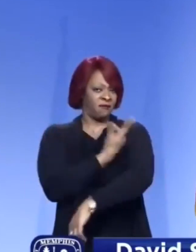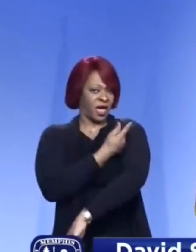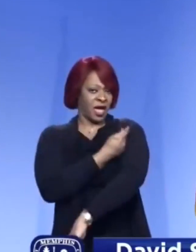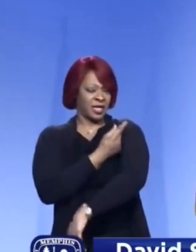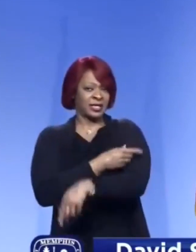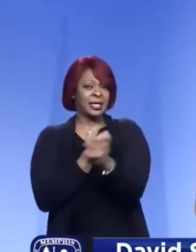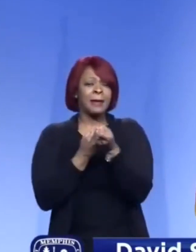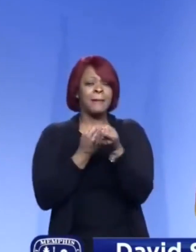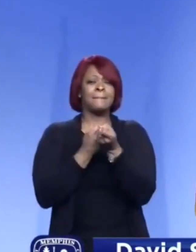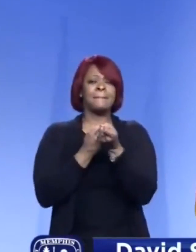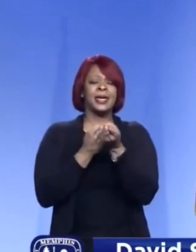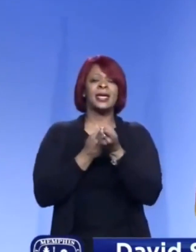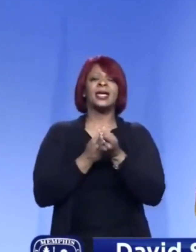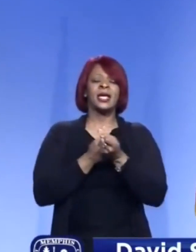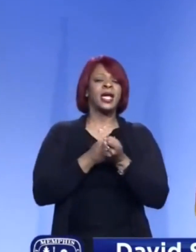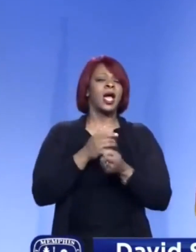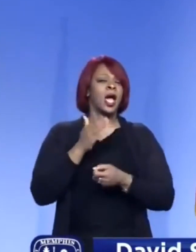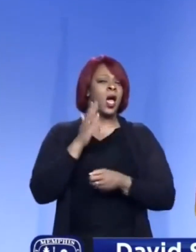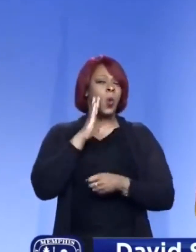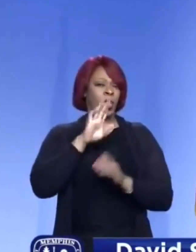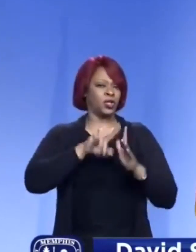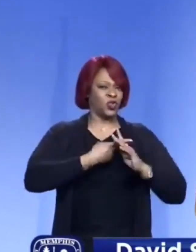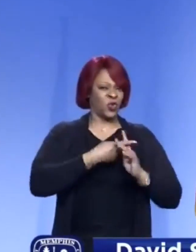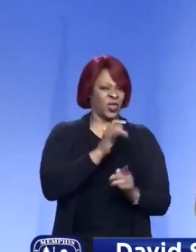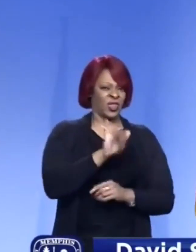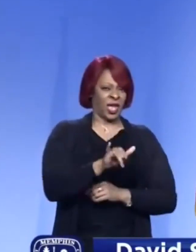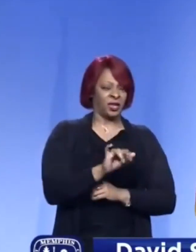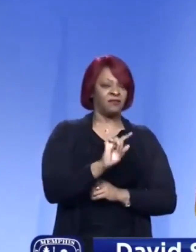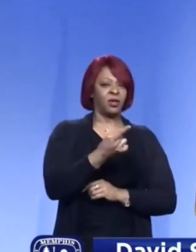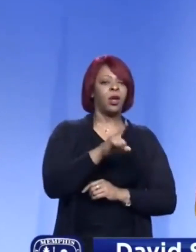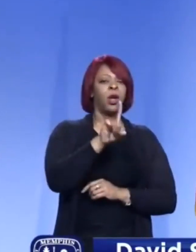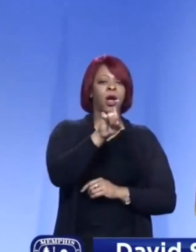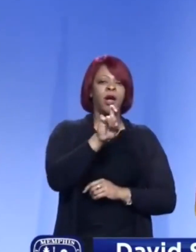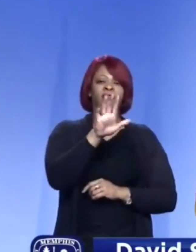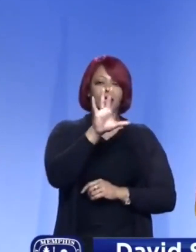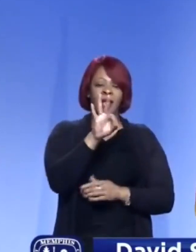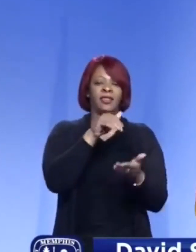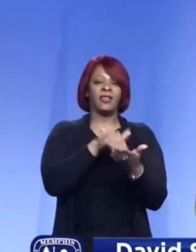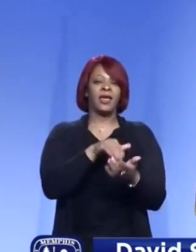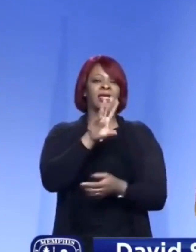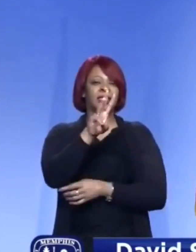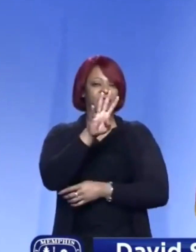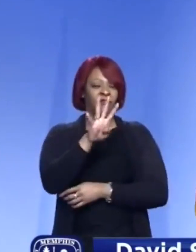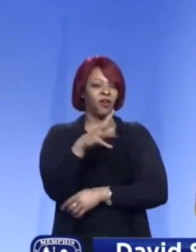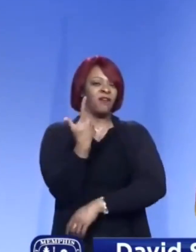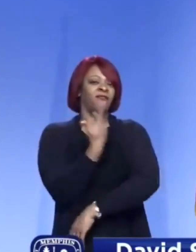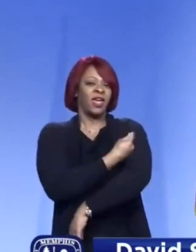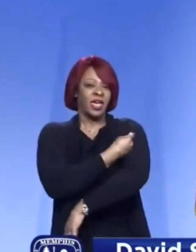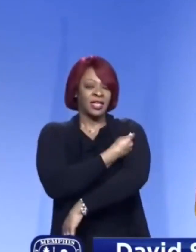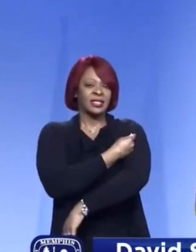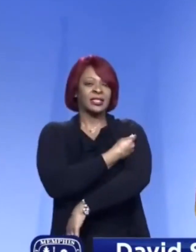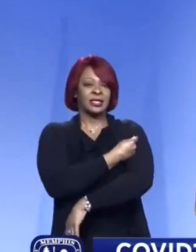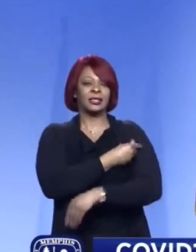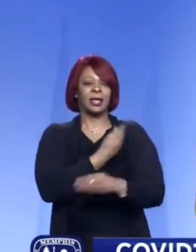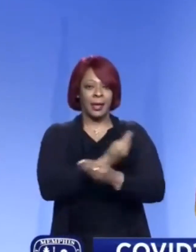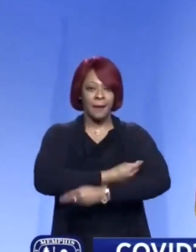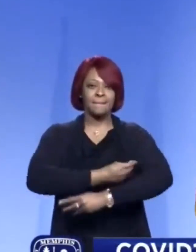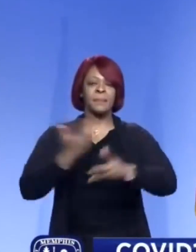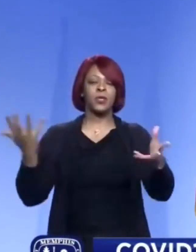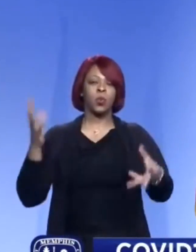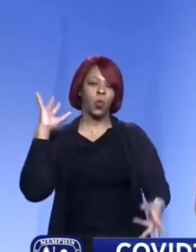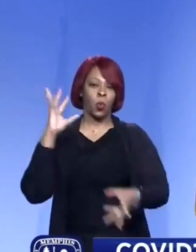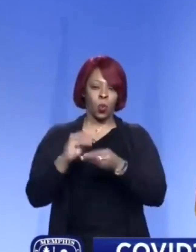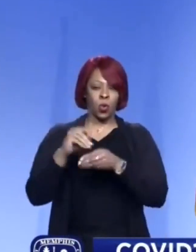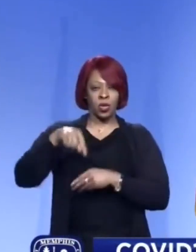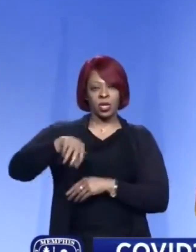comunidad este sábado 6 de marzo. En cuanto a la campaña de vacunación, ya se han administrado 159,064